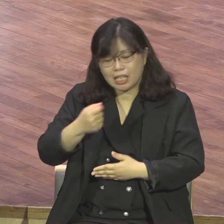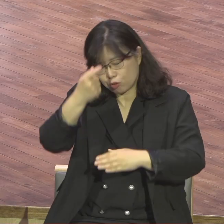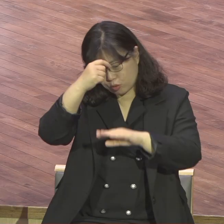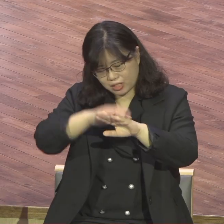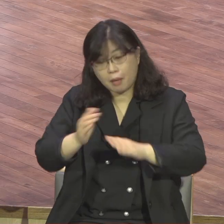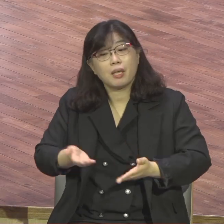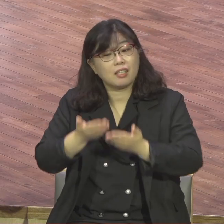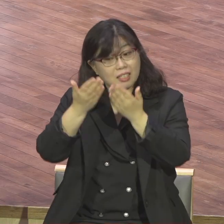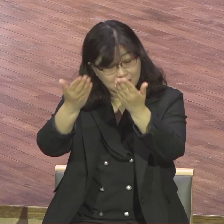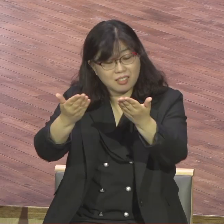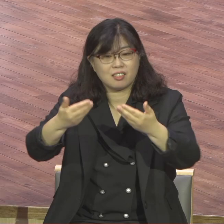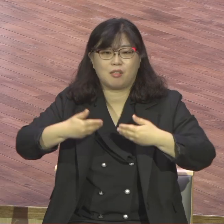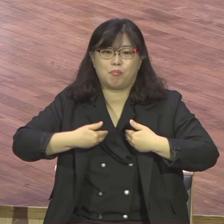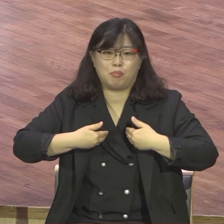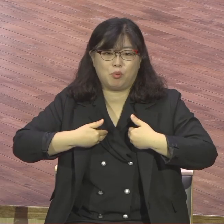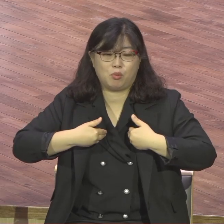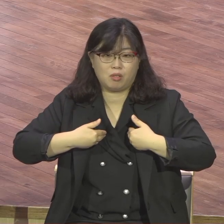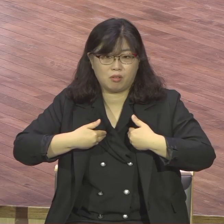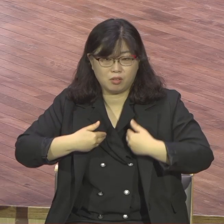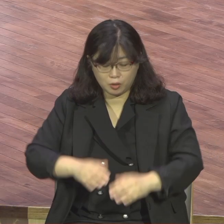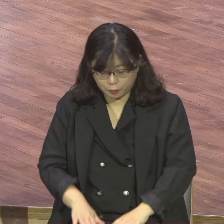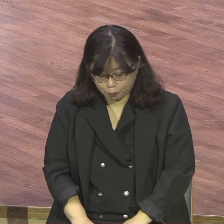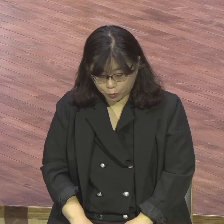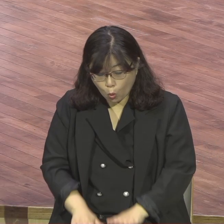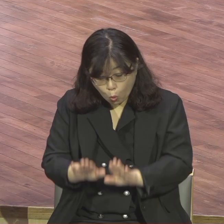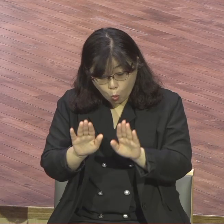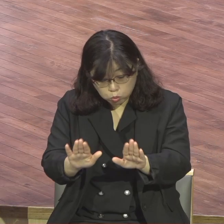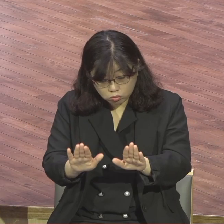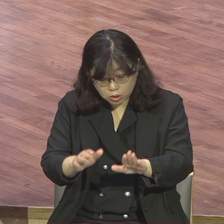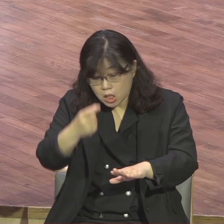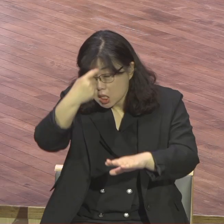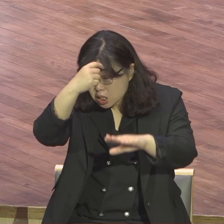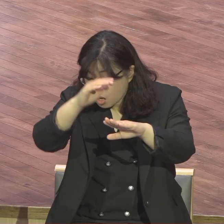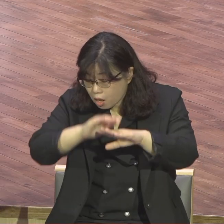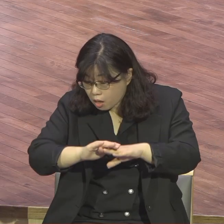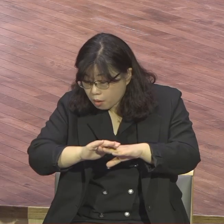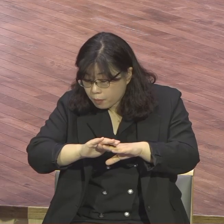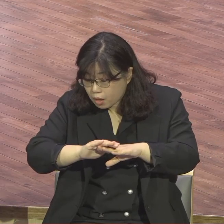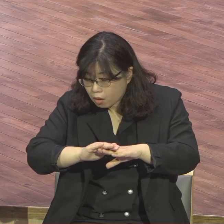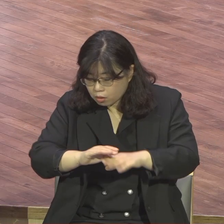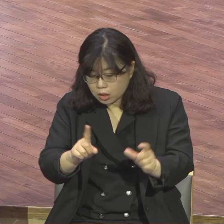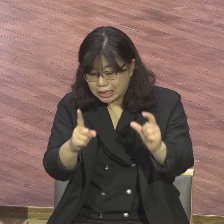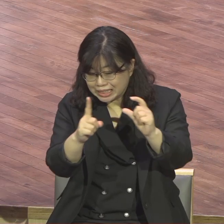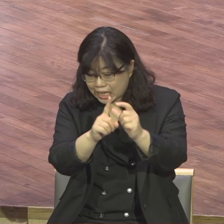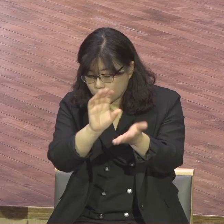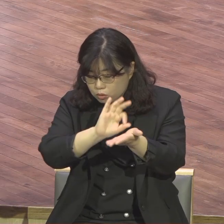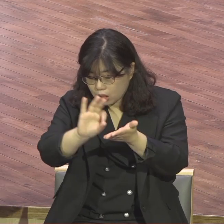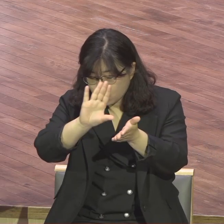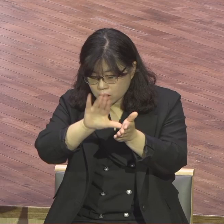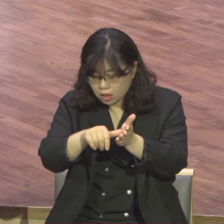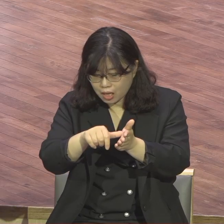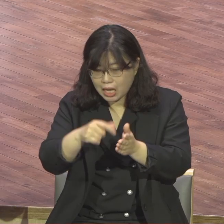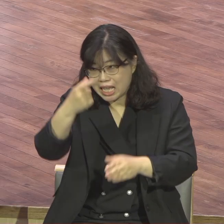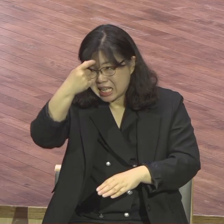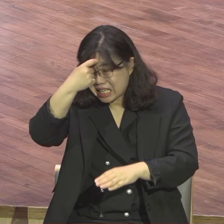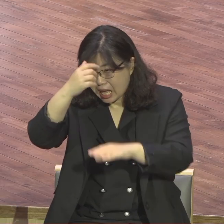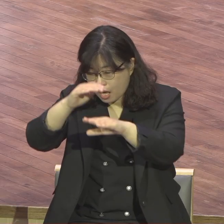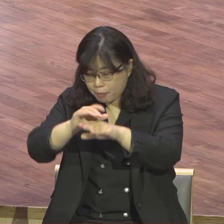영적이지 않는 예배가 있다는 것이에요 영적이지 않는 예배 하나님이 기뻐하신 예배가 따로 있어요